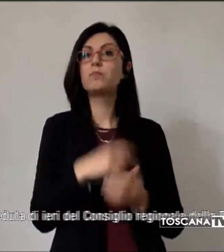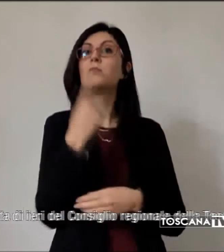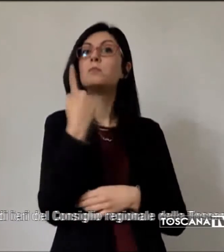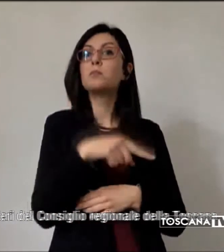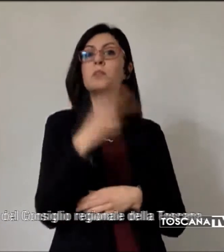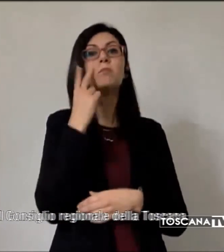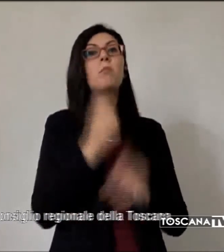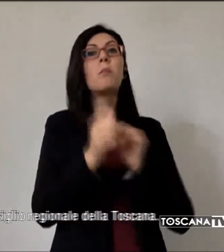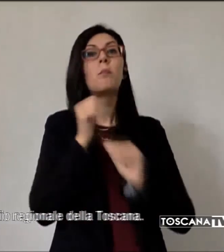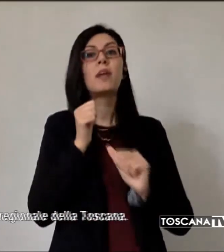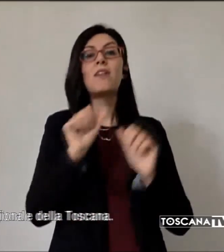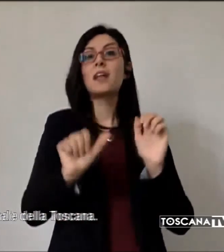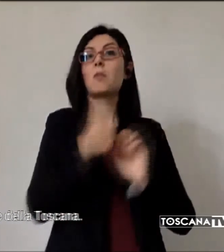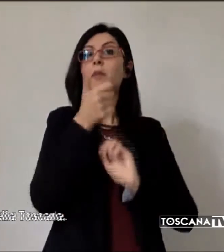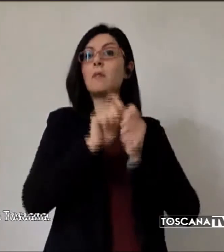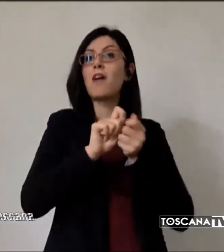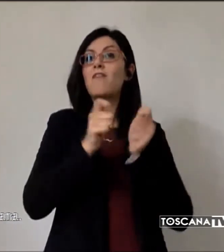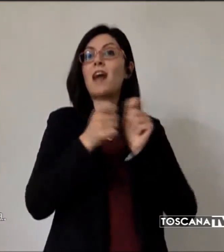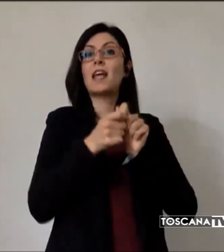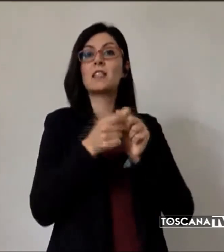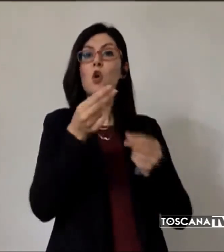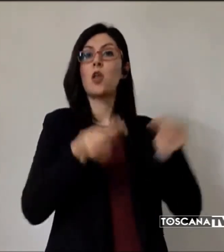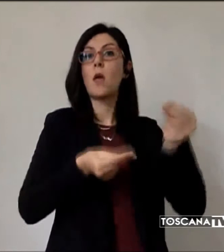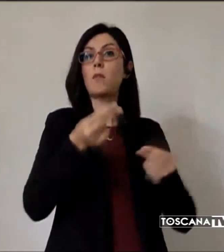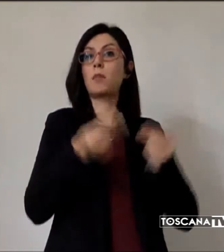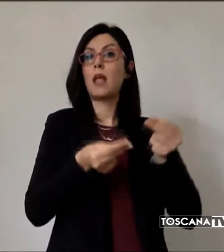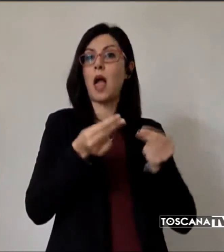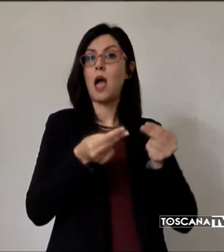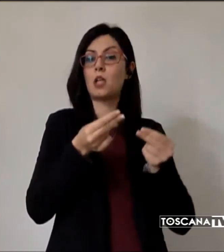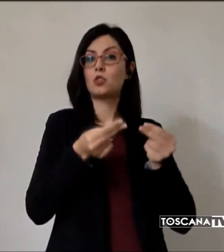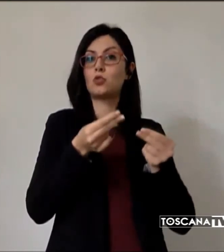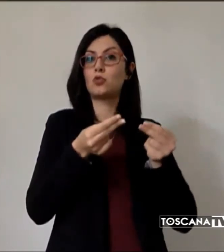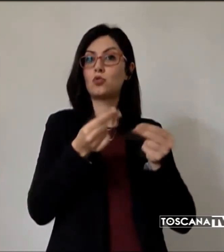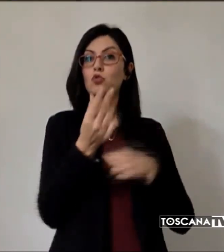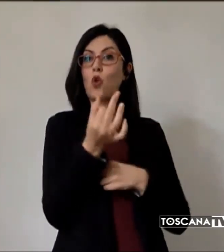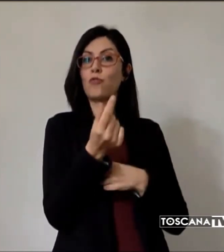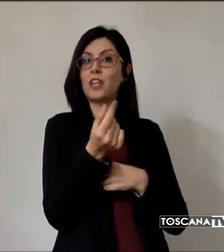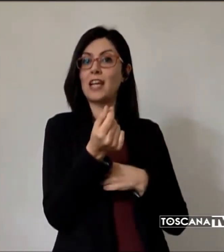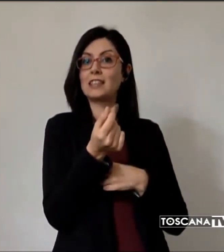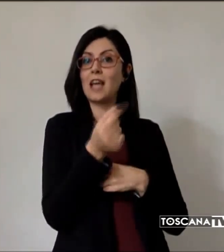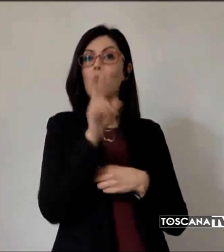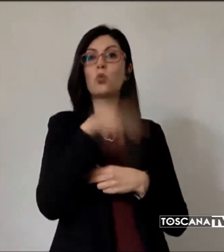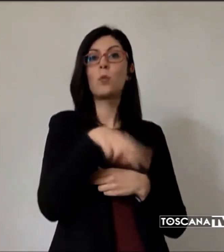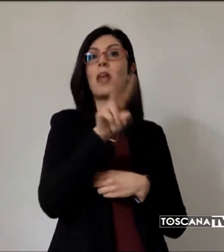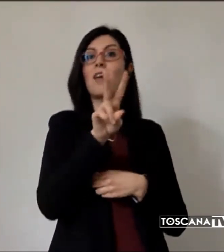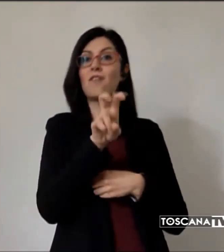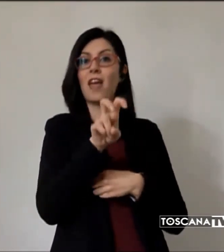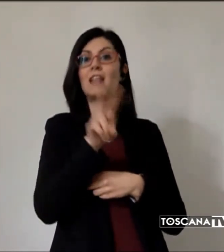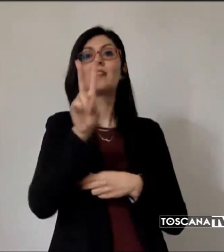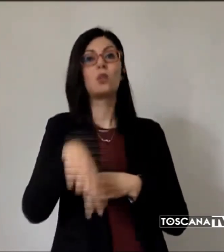prima variazione al bilancio di previsione finanziario 2020-2022